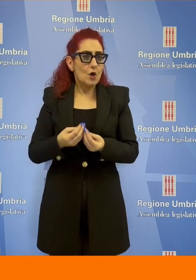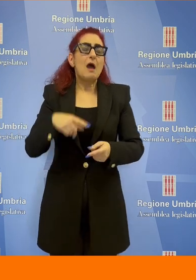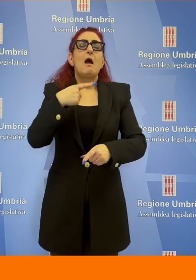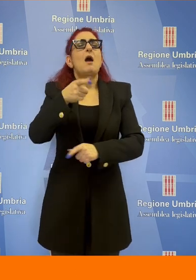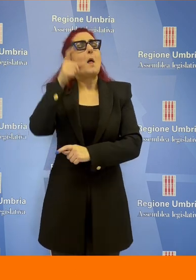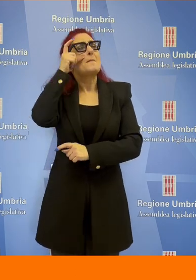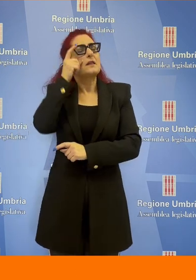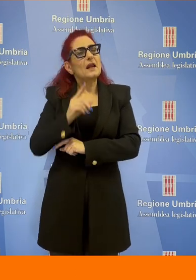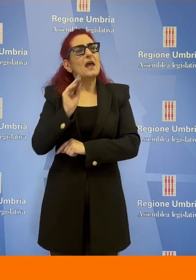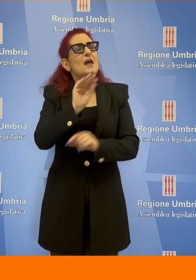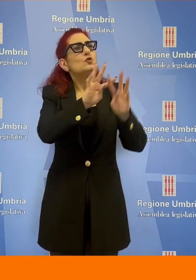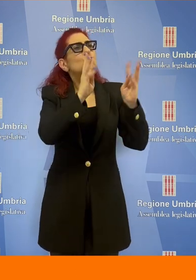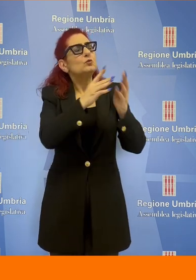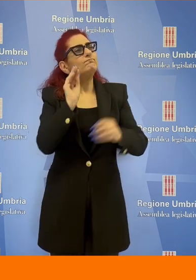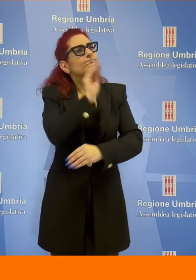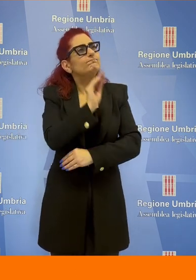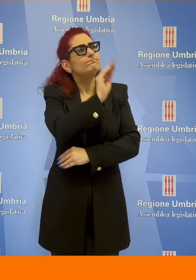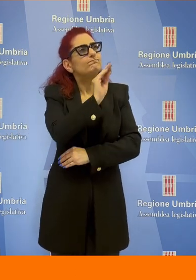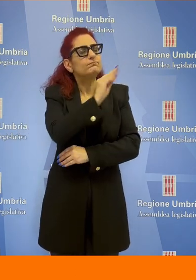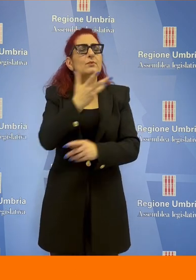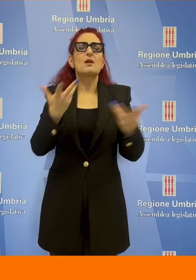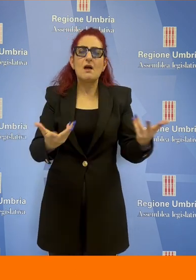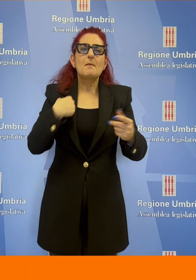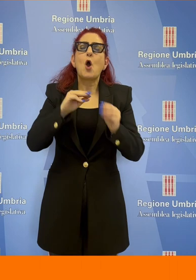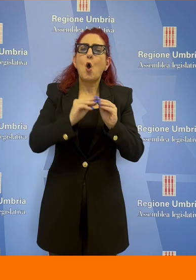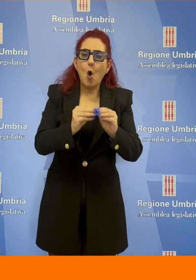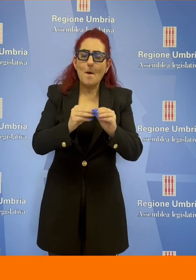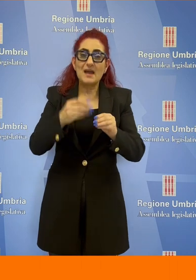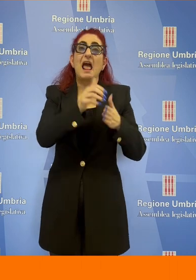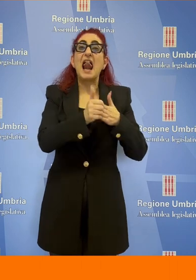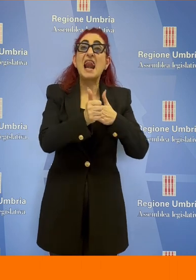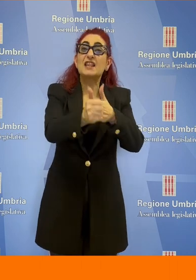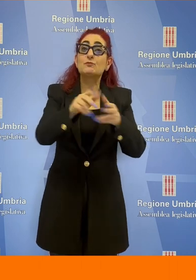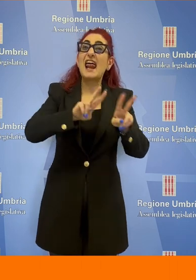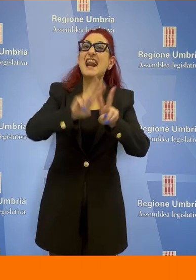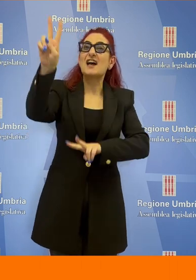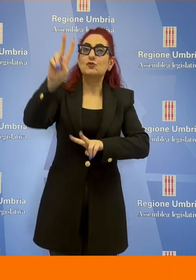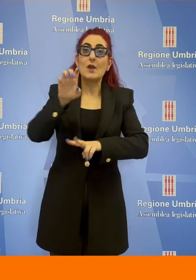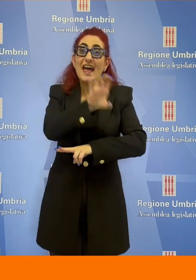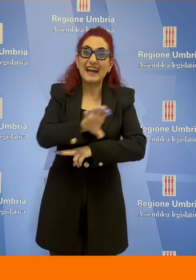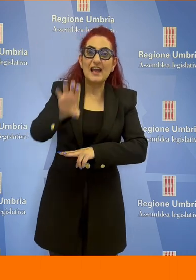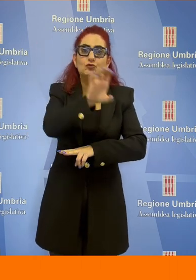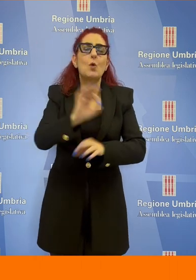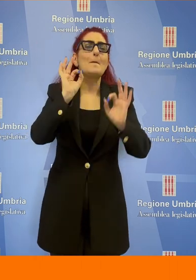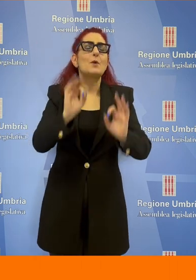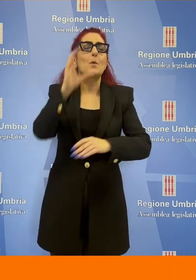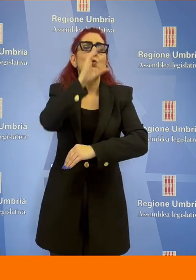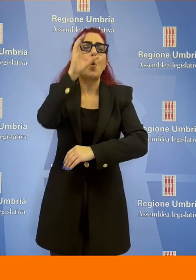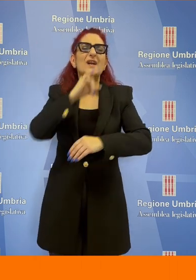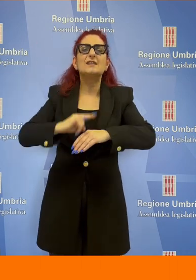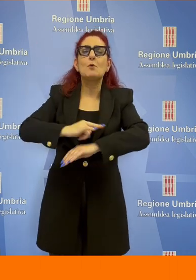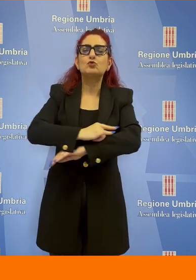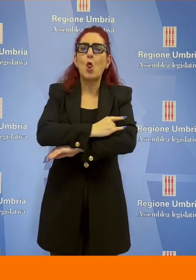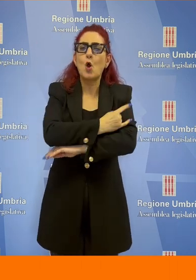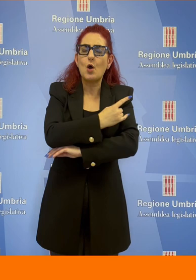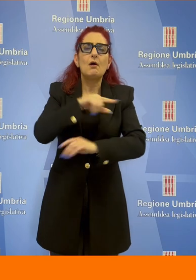interroga la Giunta chiedendo come intenda coniugare il ruolo annunciato di leadership nazionale della nostra Regione sul turismo slow